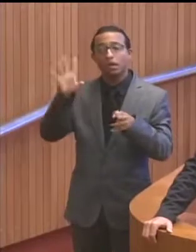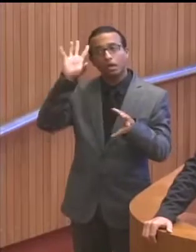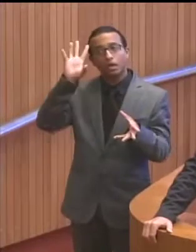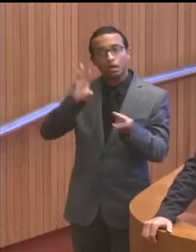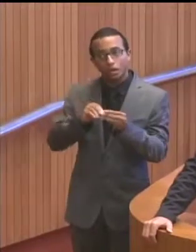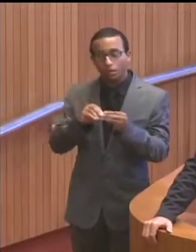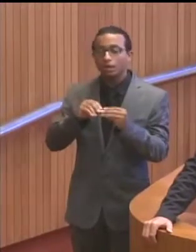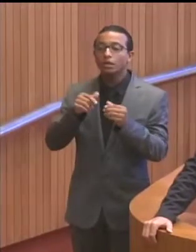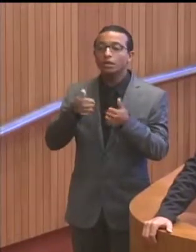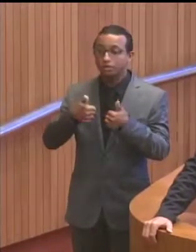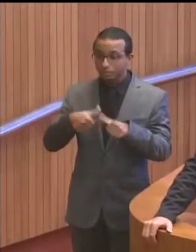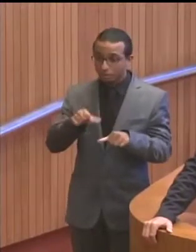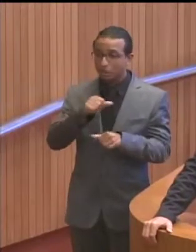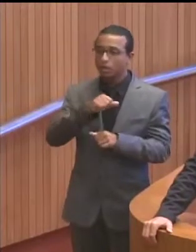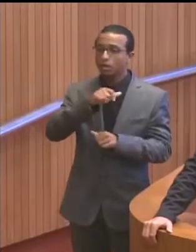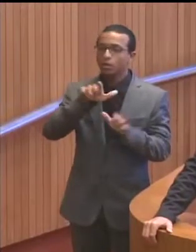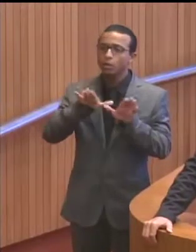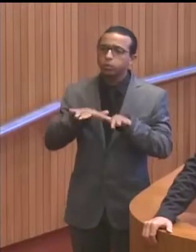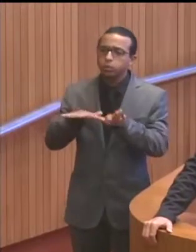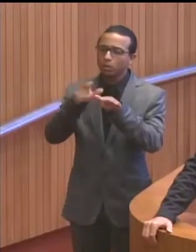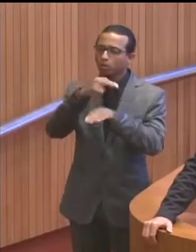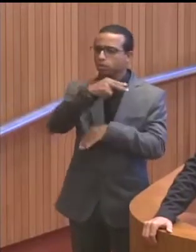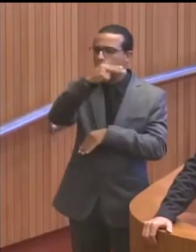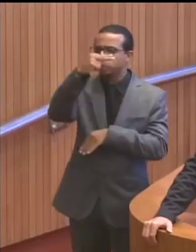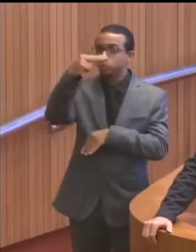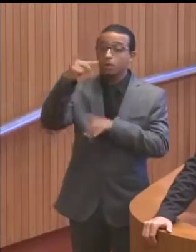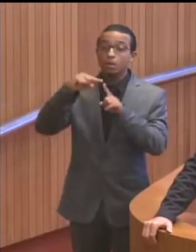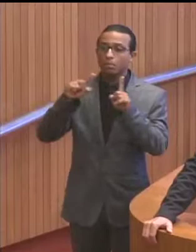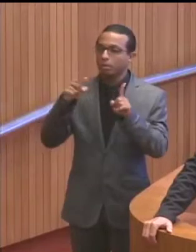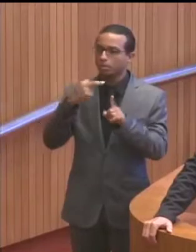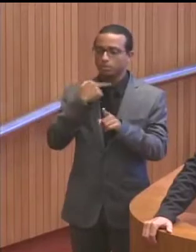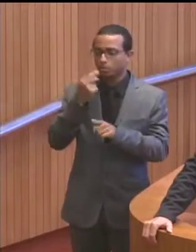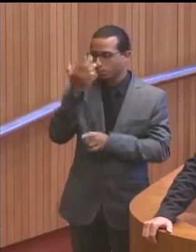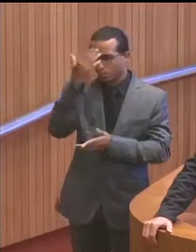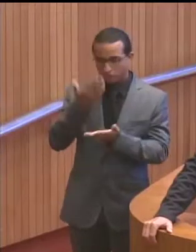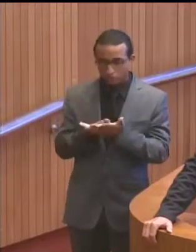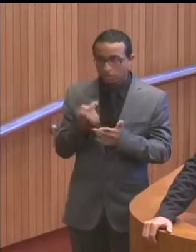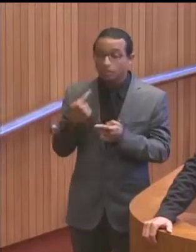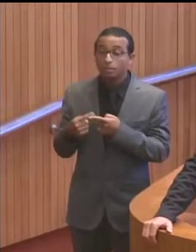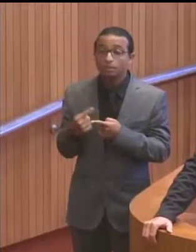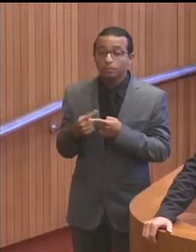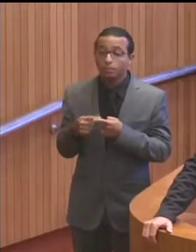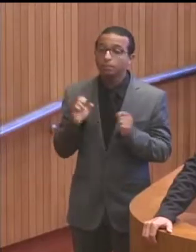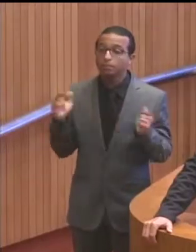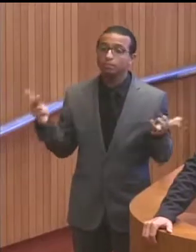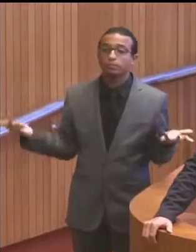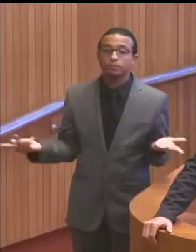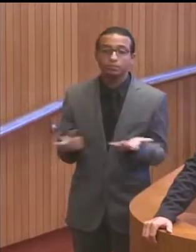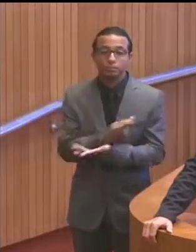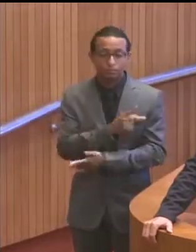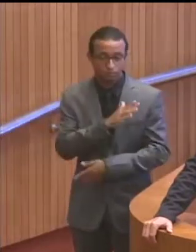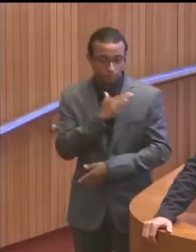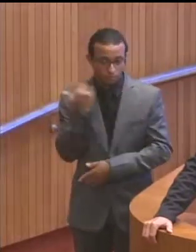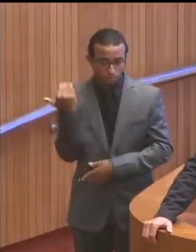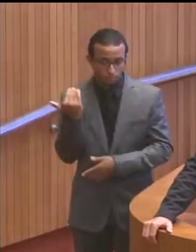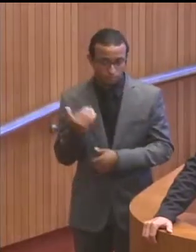só não pode iludir a ele mesmo sob pena de sucumbir.